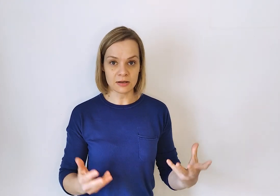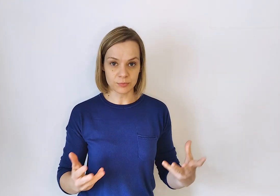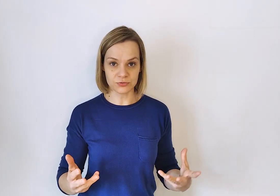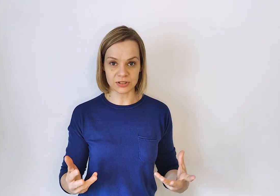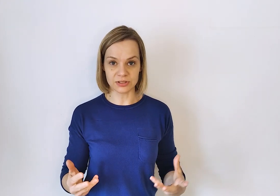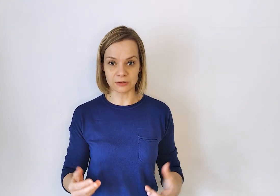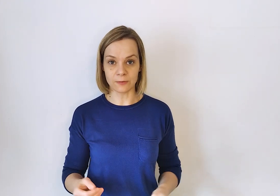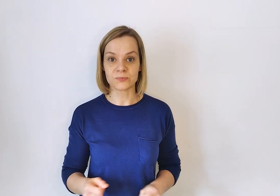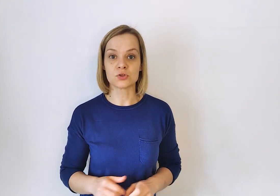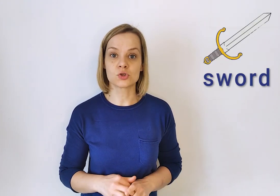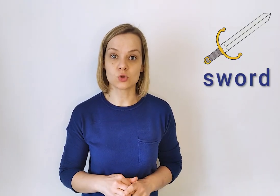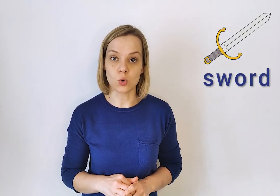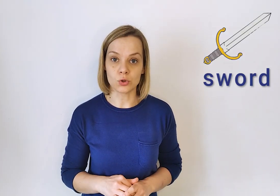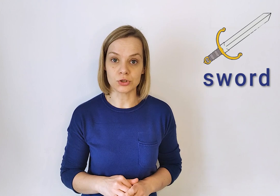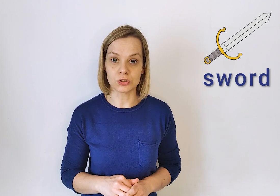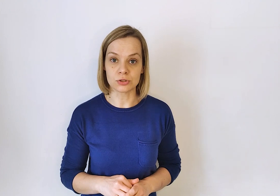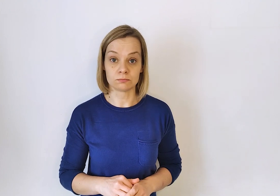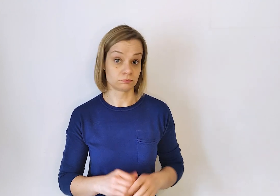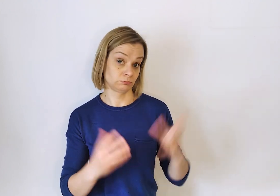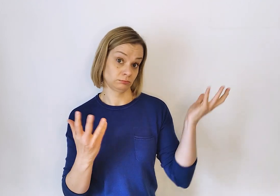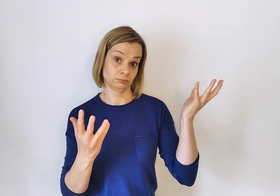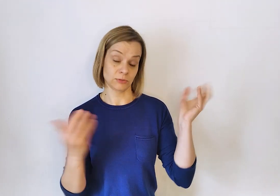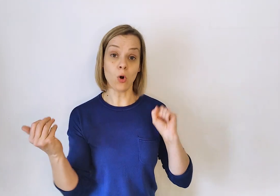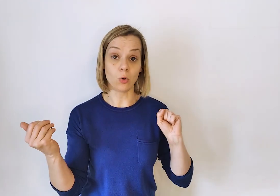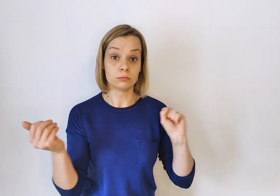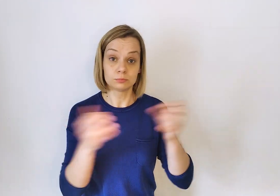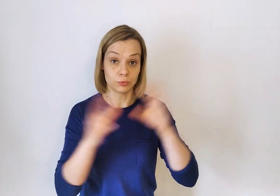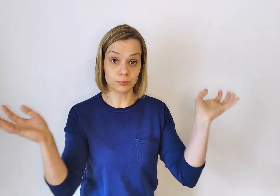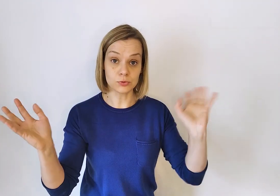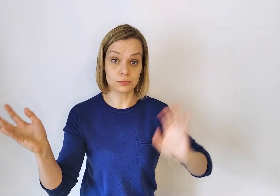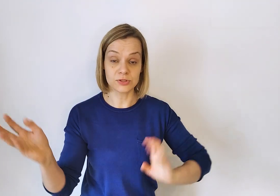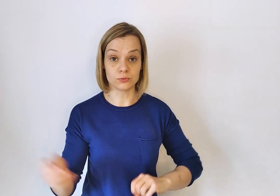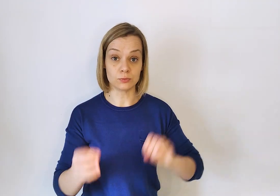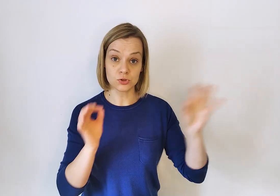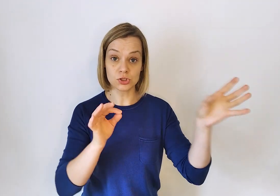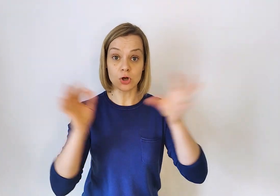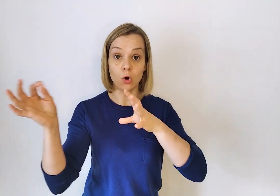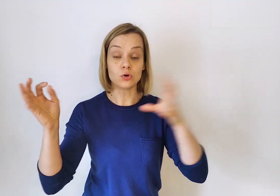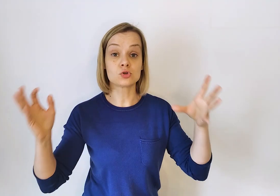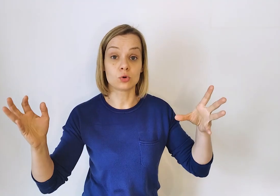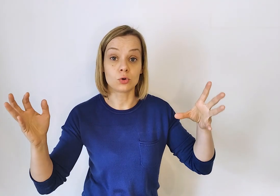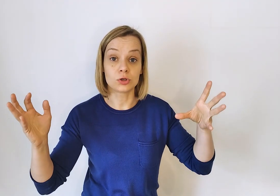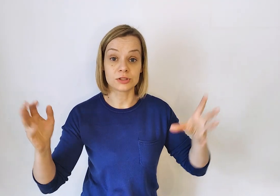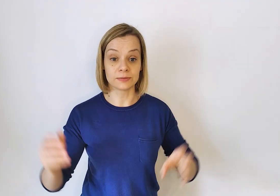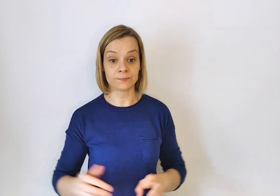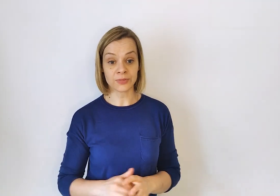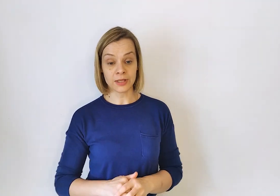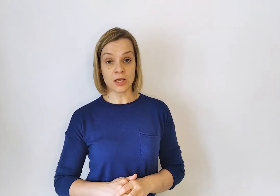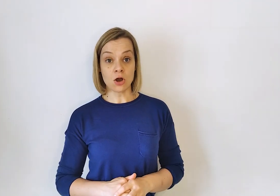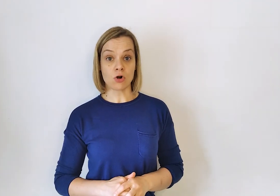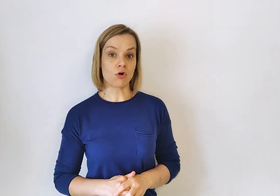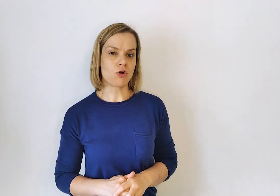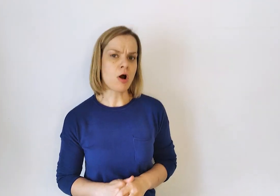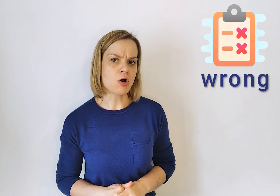powszedniego. Sword. O. Po prostu bez W. Z. O. Sword. Wrong.